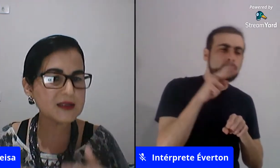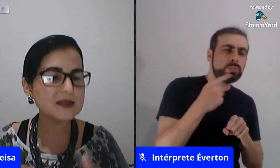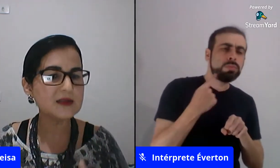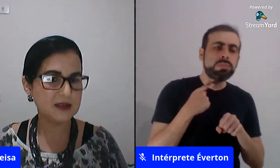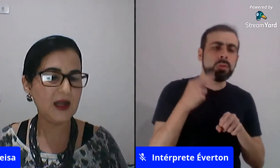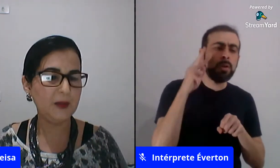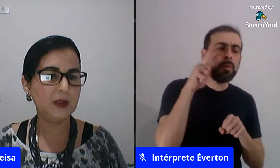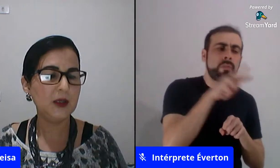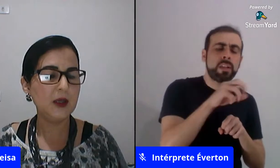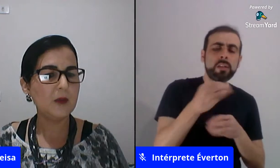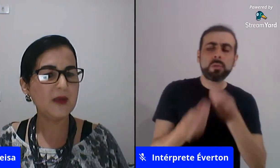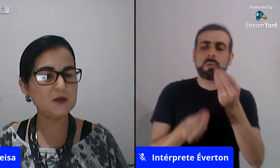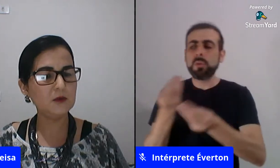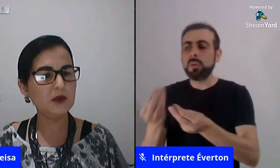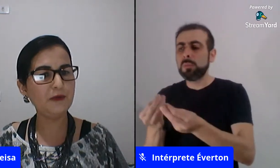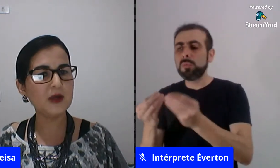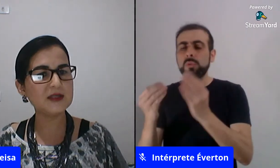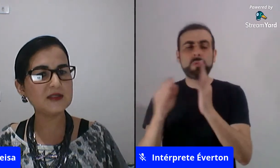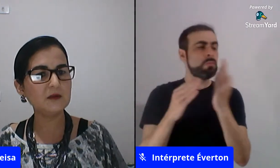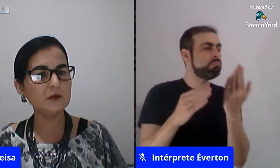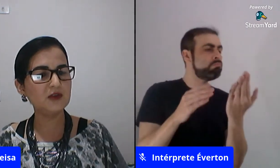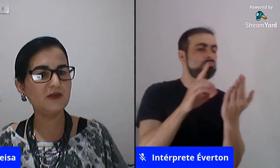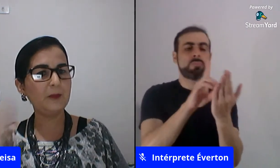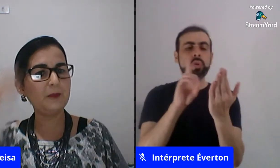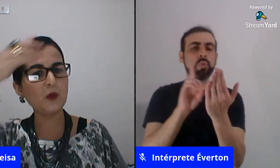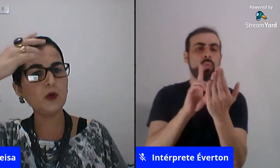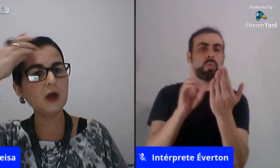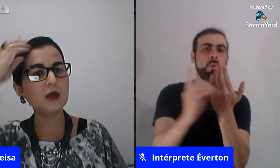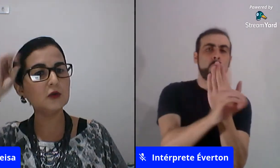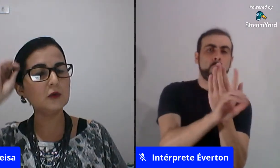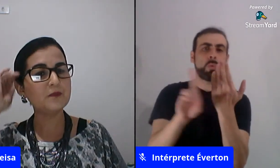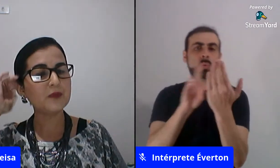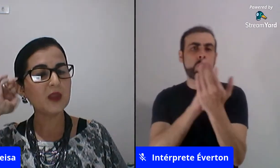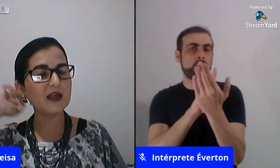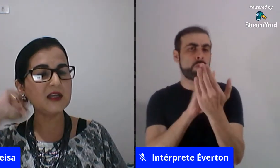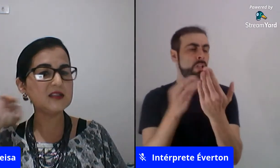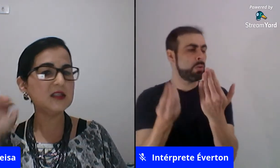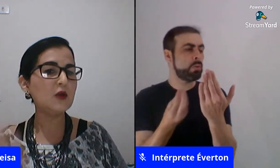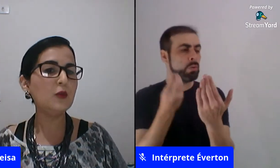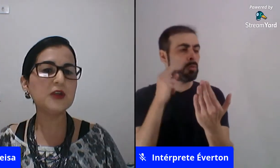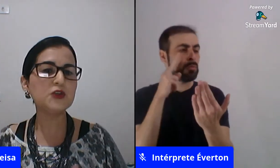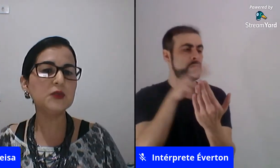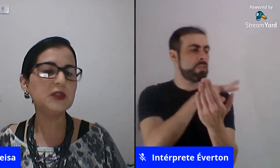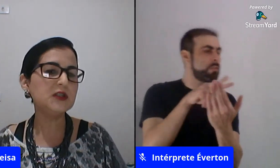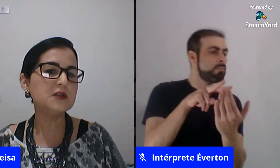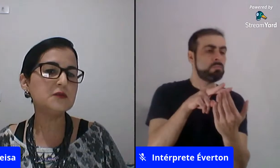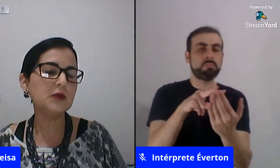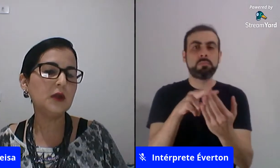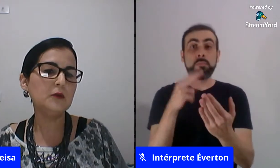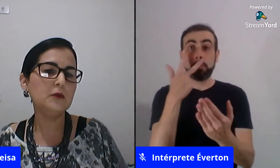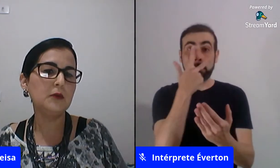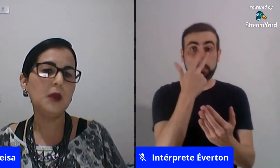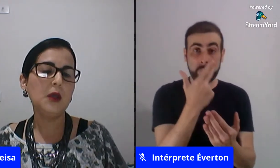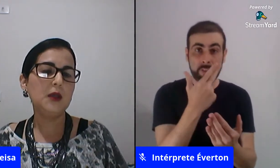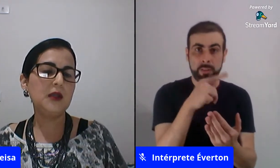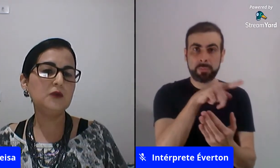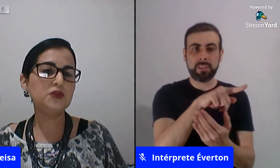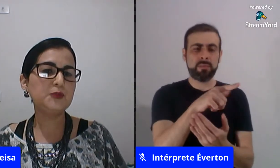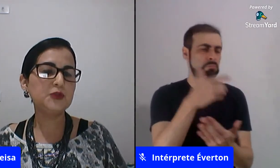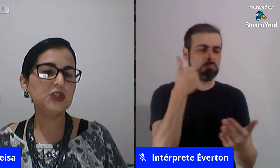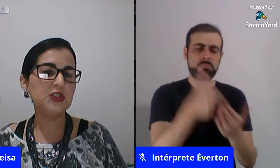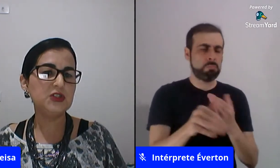trás sabe mas no que for assim não tiver colocando a criança em nenhum prejuízo em nenhum